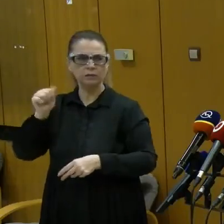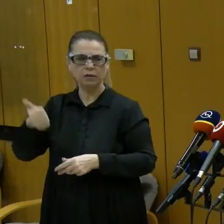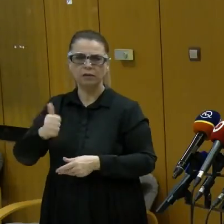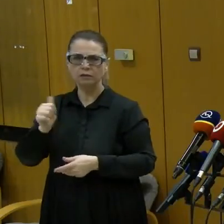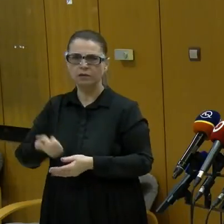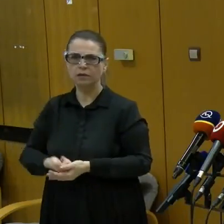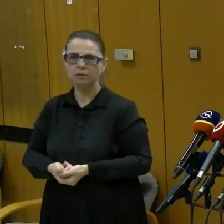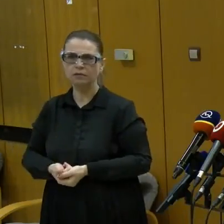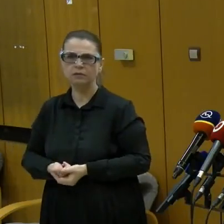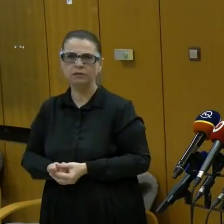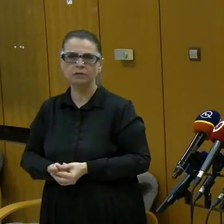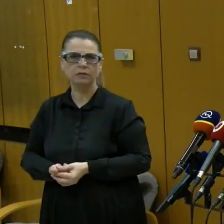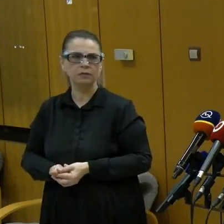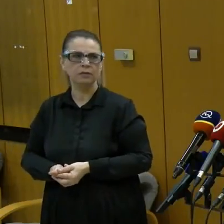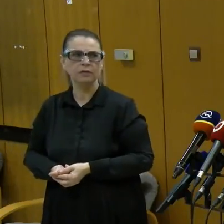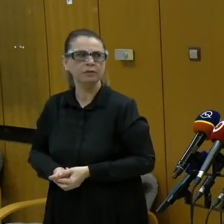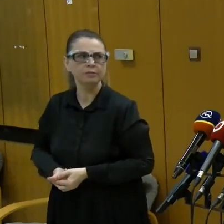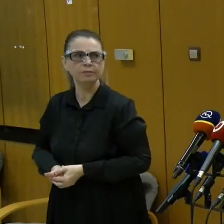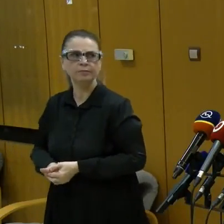Musel odísť, ale neviem prečo.